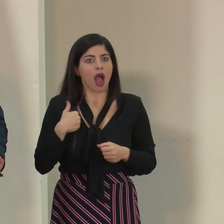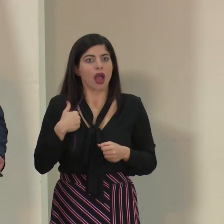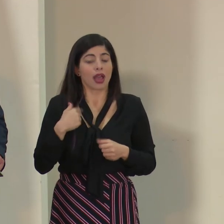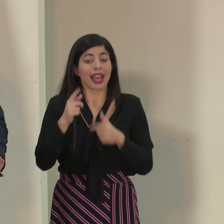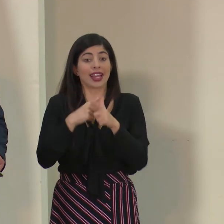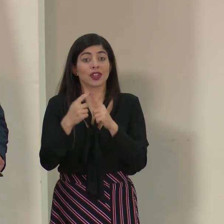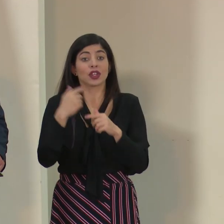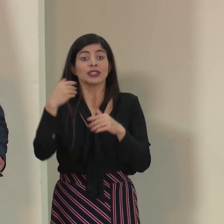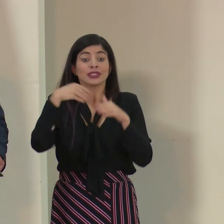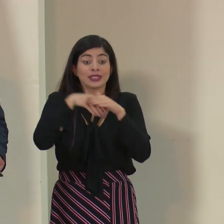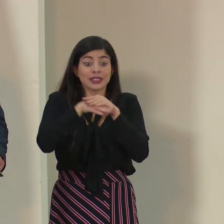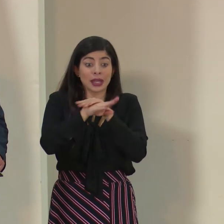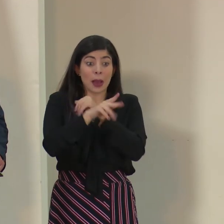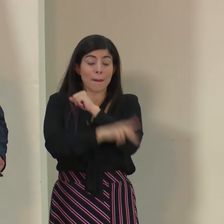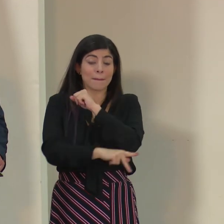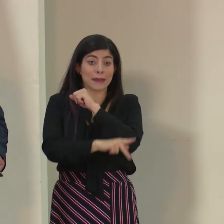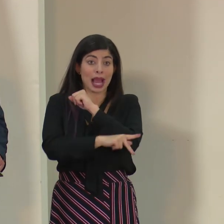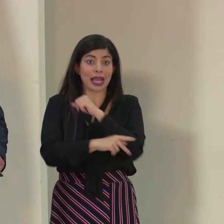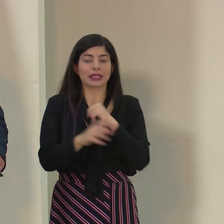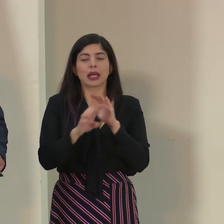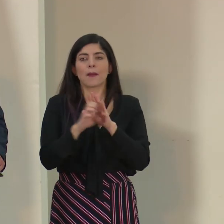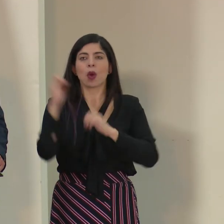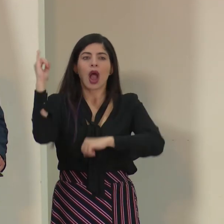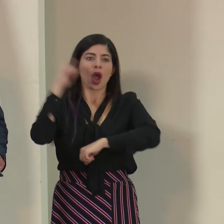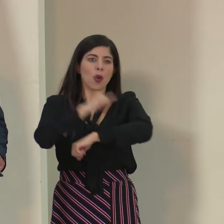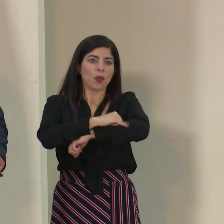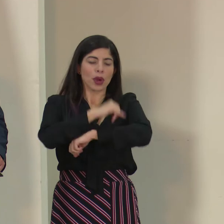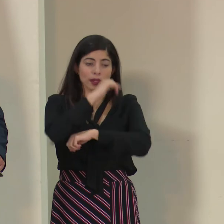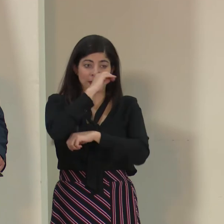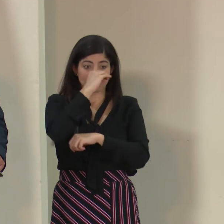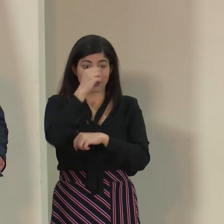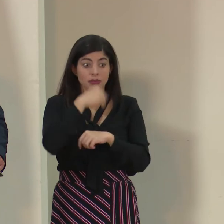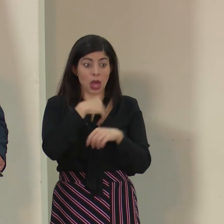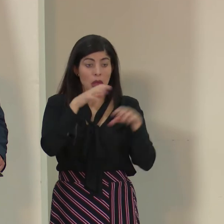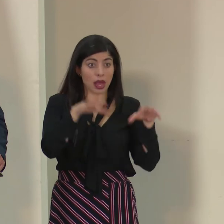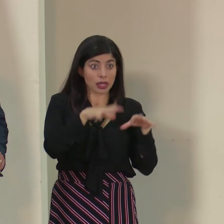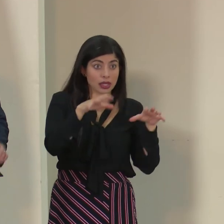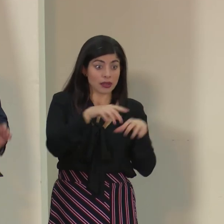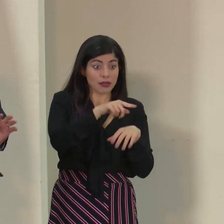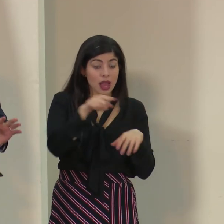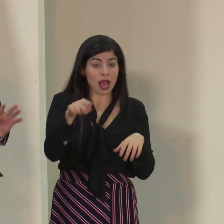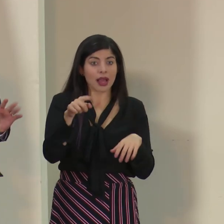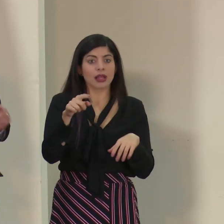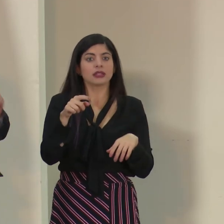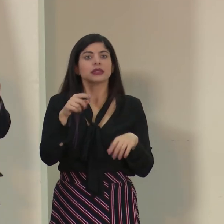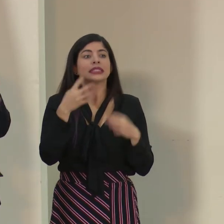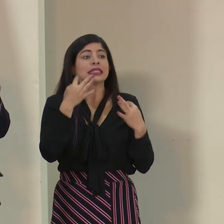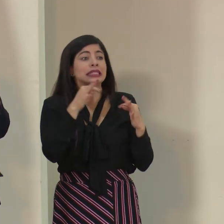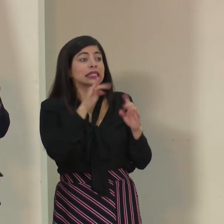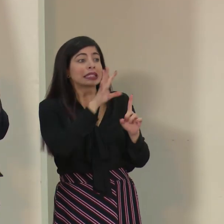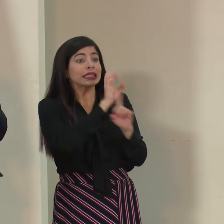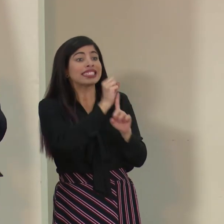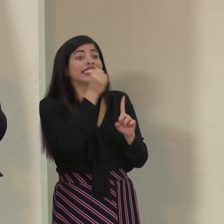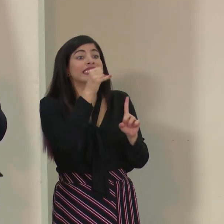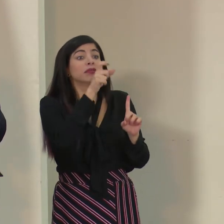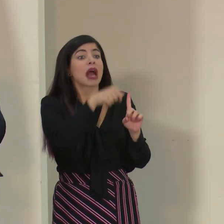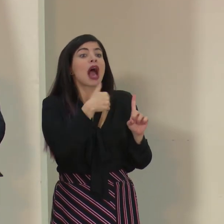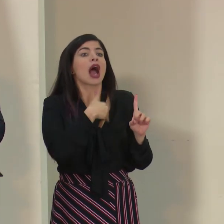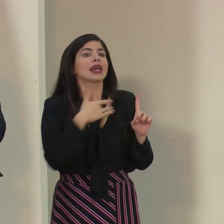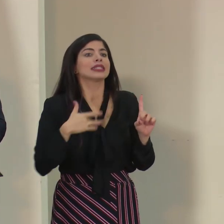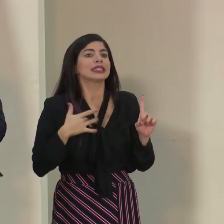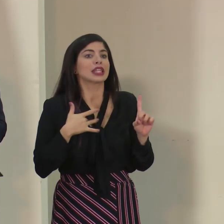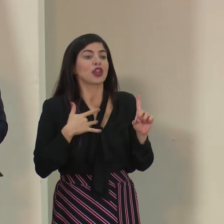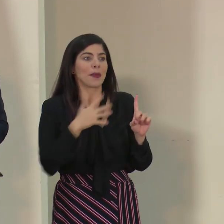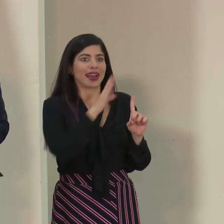puertos de entrada al país, los aeropuertos, ¿verdad?, y todo eso, están activados, es para tratar de captar algún caso sintomático y hacer